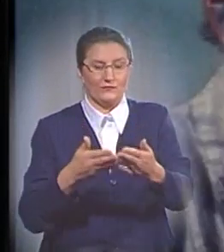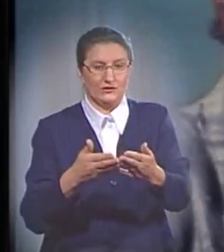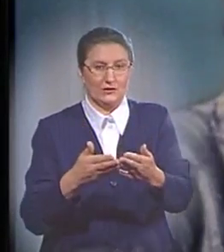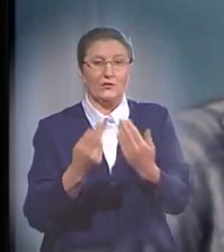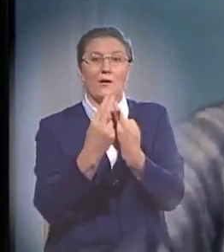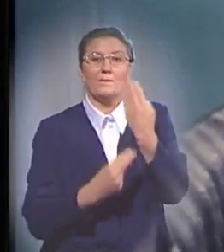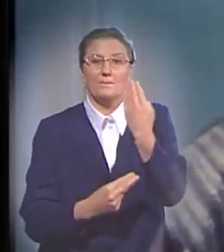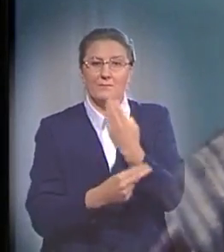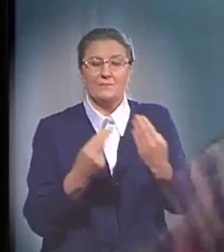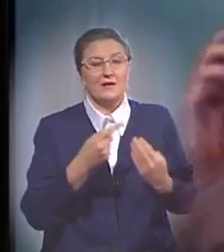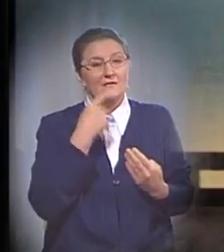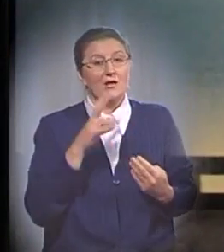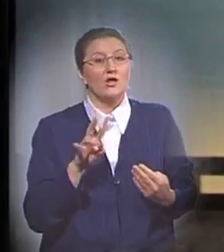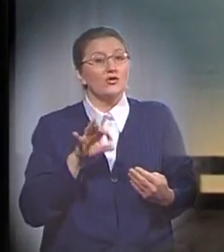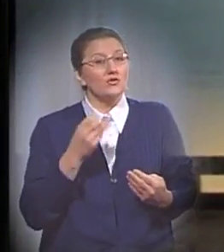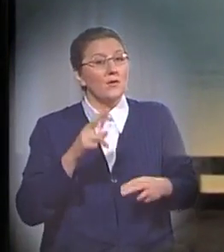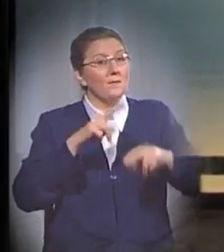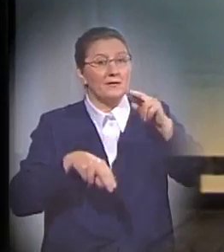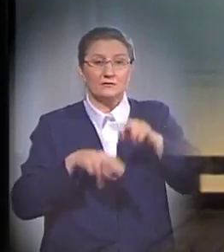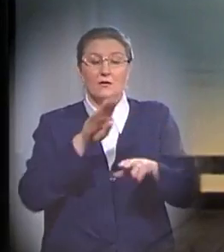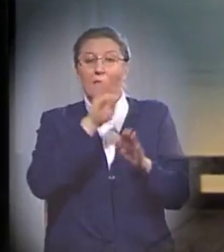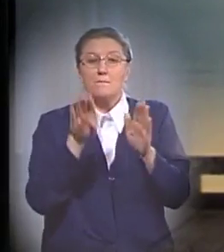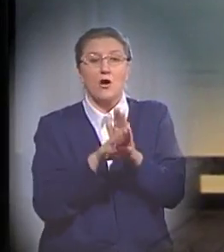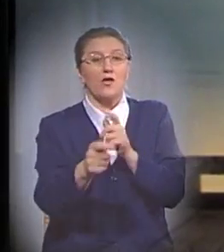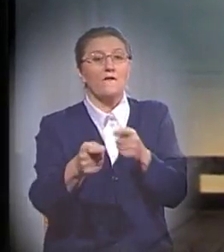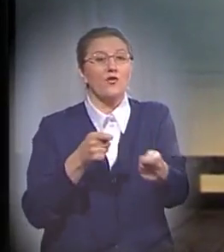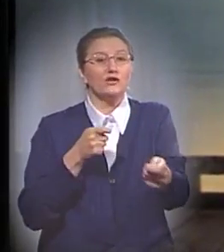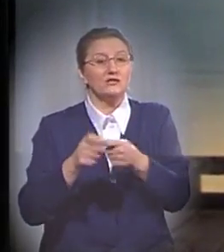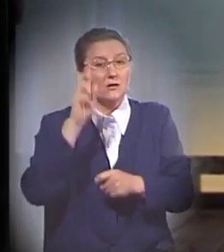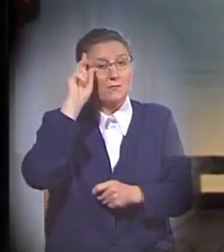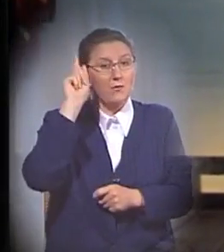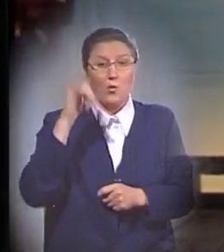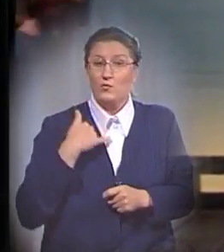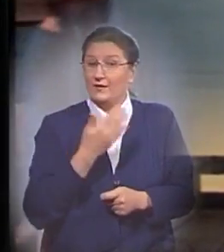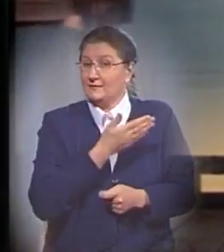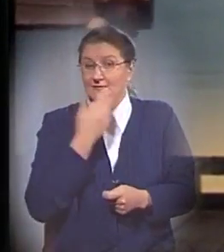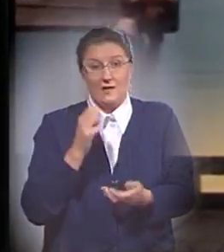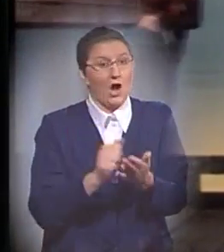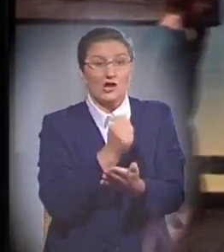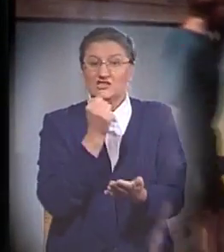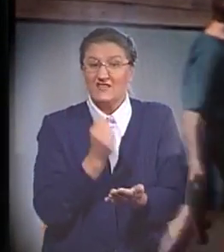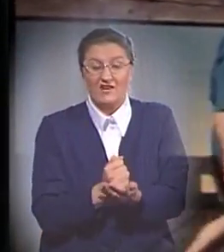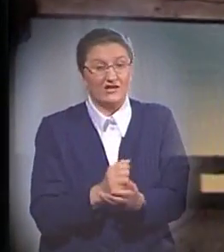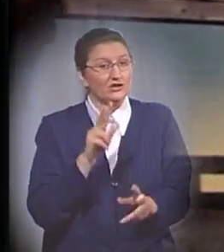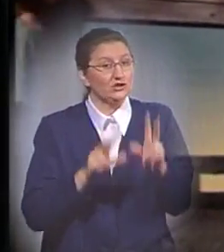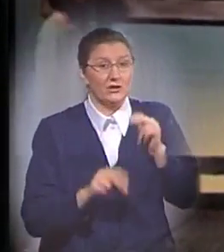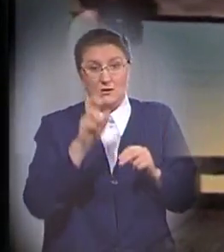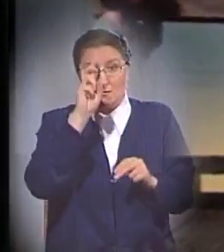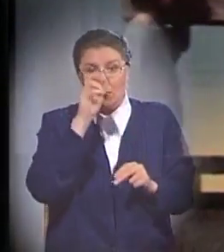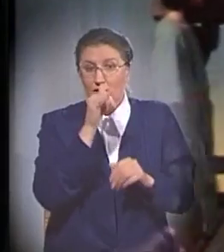Библии говорится, что Ной построил его под водительством Бога, и у нас нет никаких оснований считать, что Ной не мог нанять рабочих